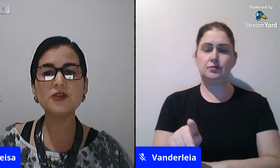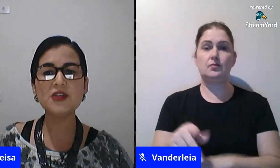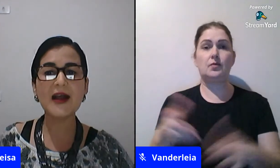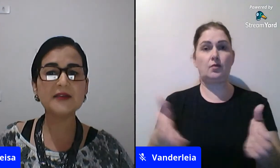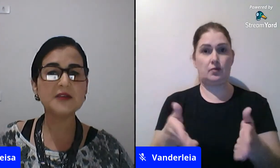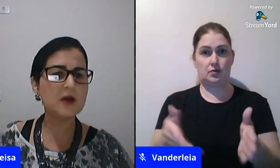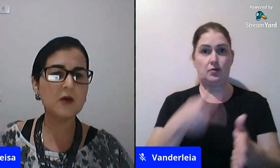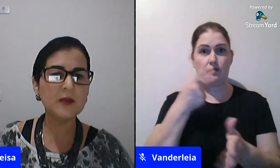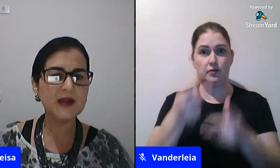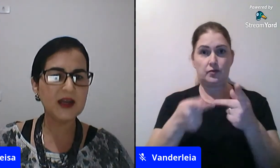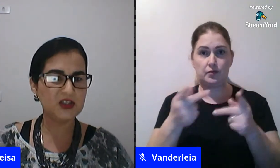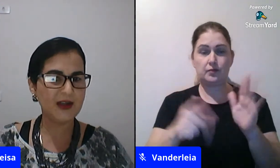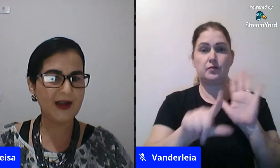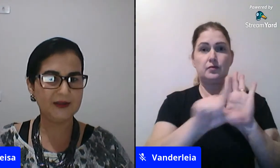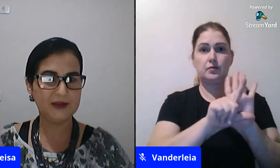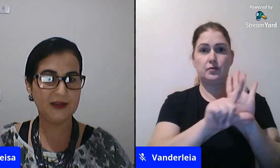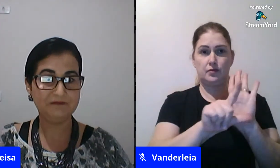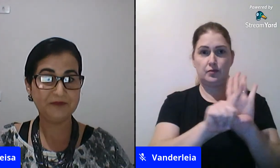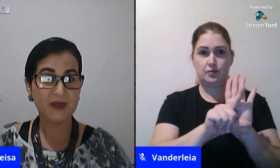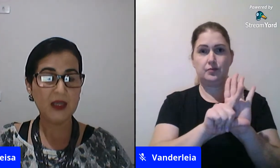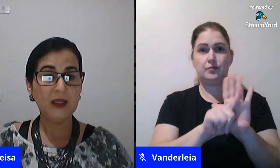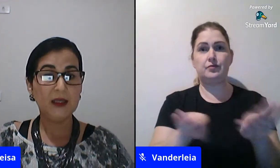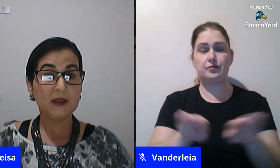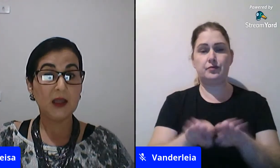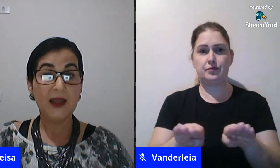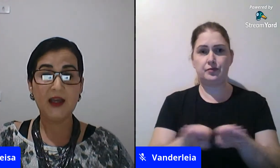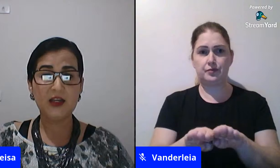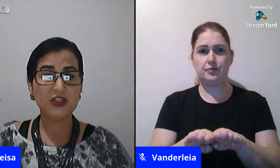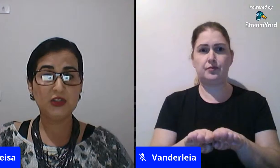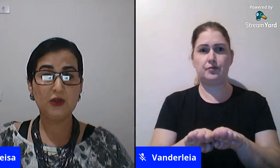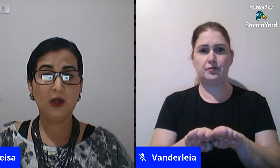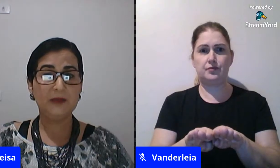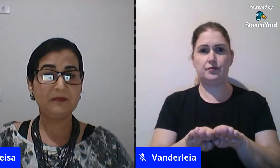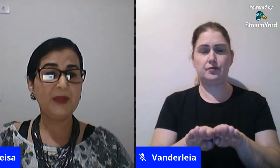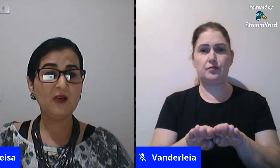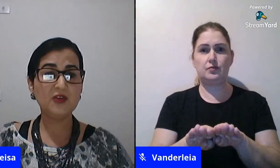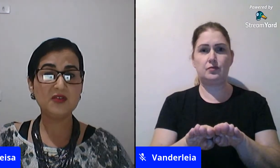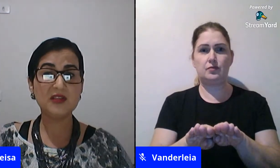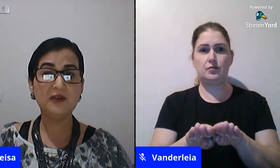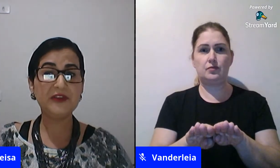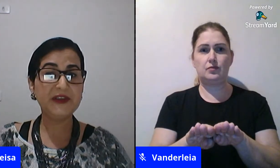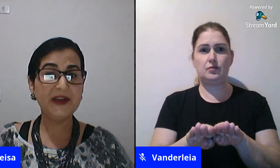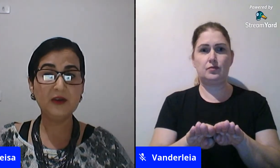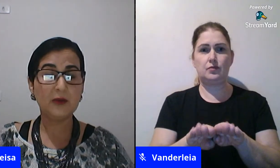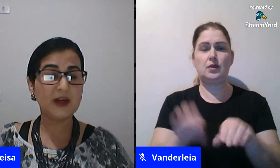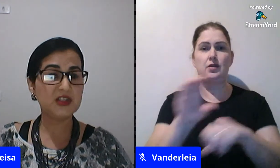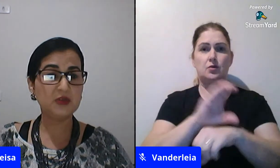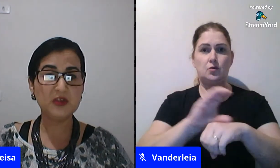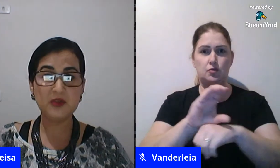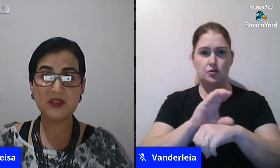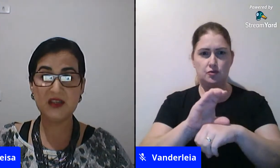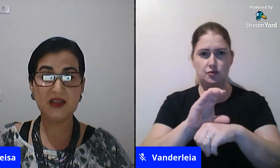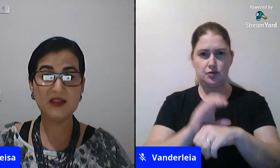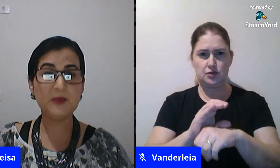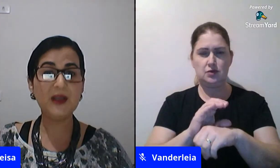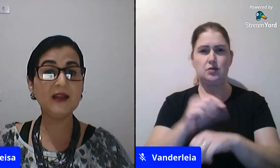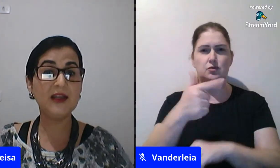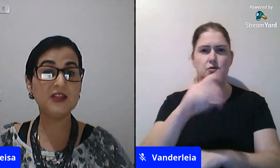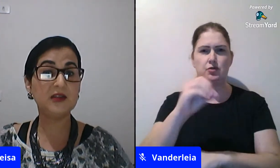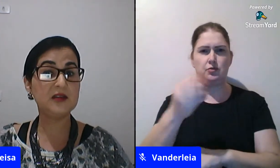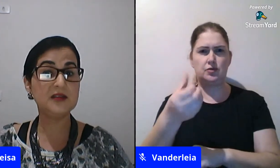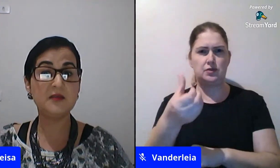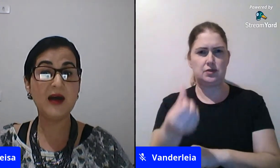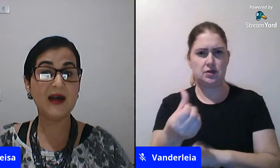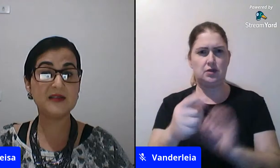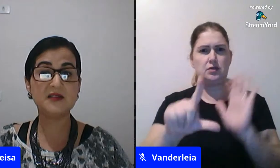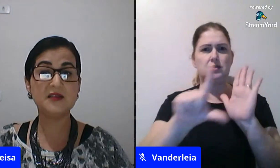e o direito de cátedra ou liberdade de cátedra é garantido olha, pela Constituição Federal o artigo 2006 pela